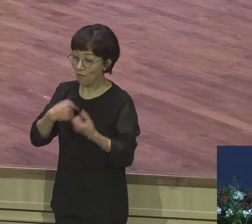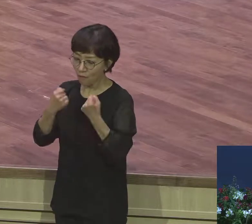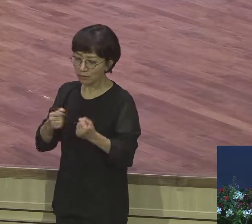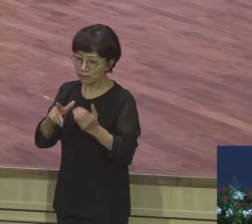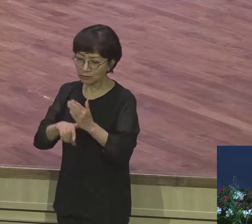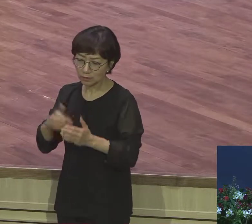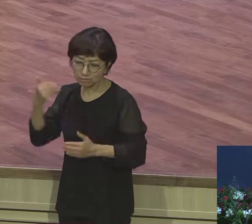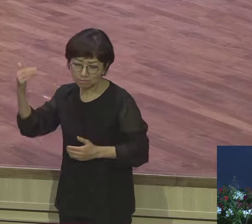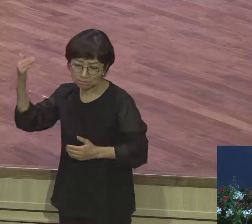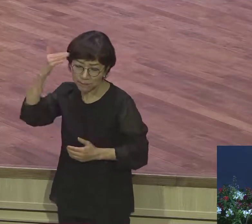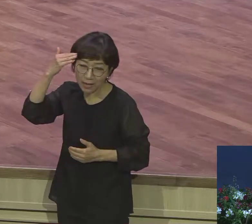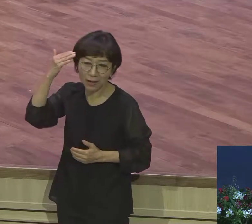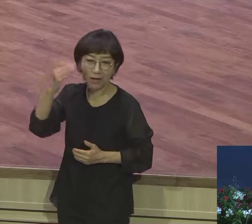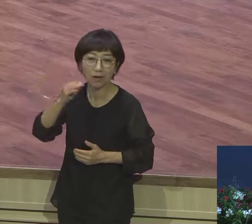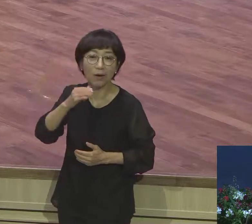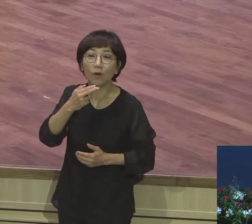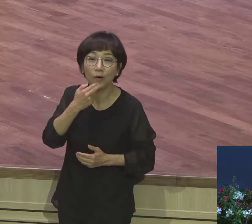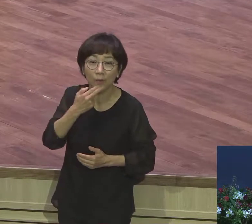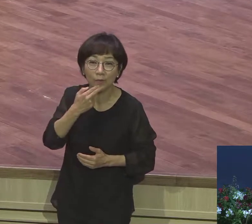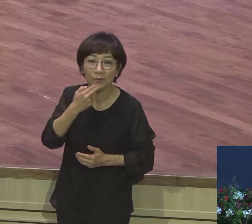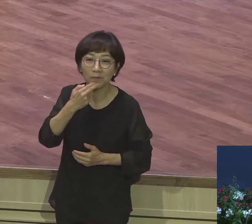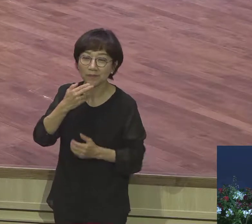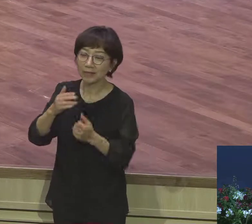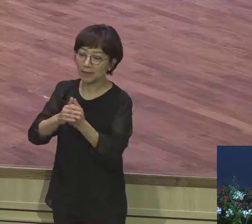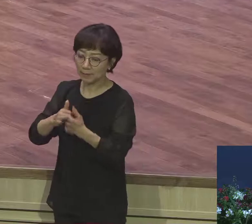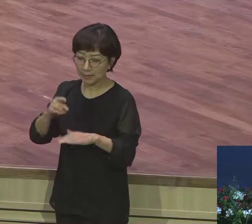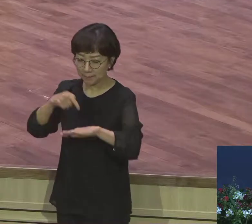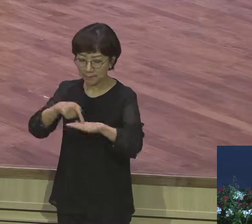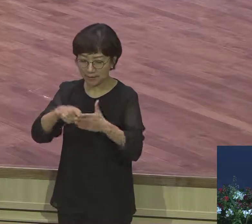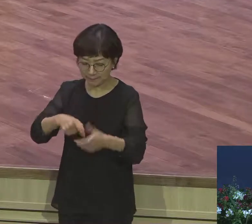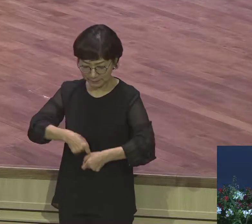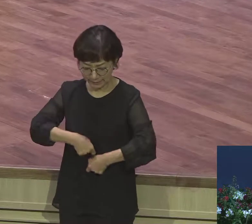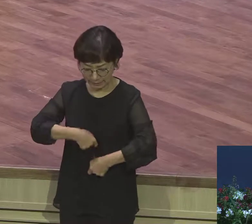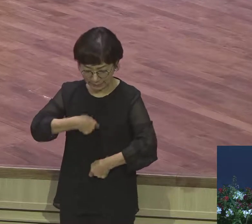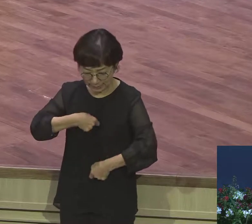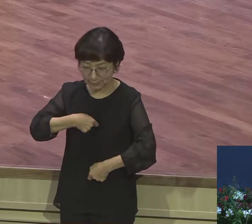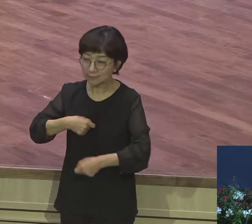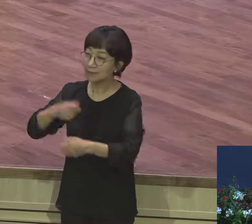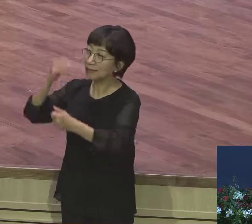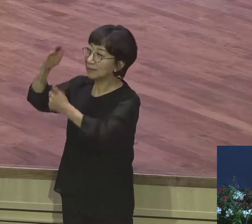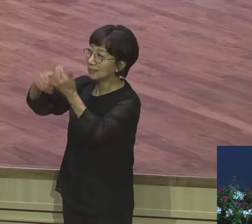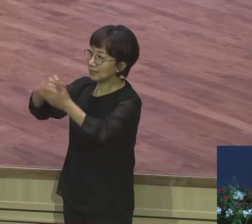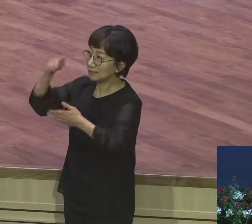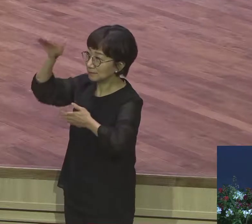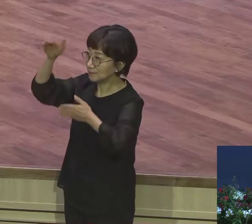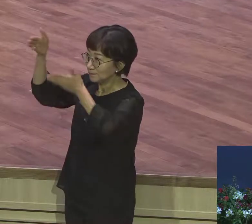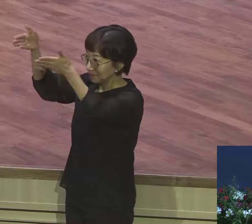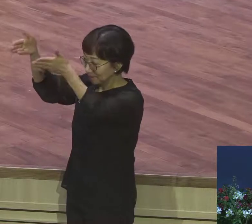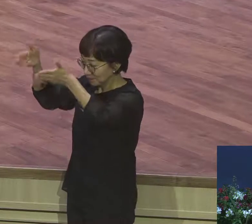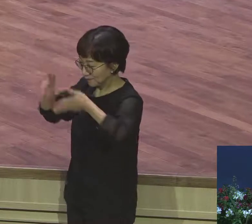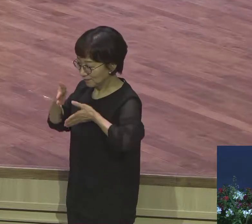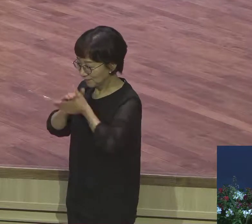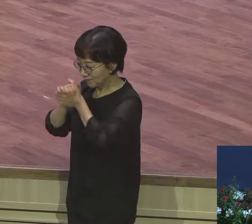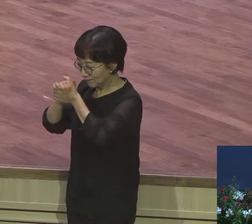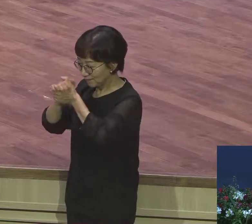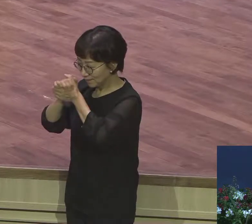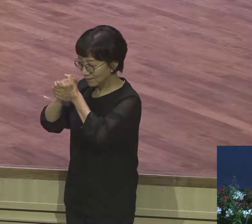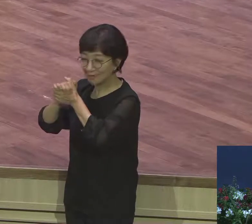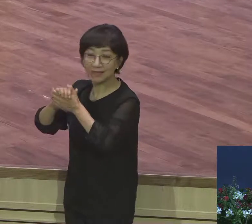하나님 앞에 진솔해지는 시간표예요 진솔해지는 시간표 그런 환경이 안 되면요 우리 교회